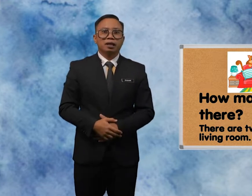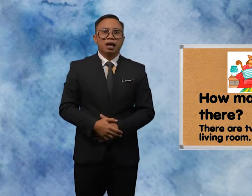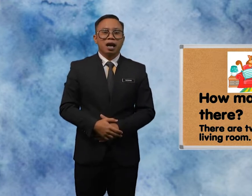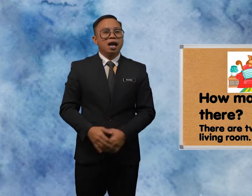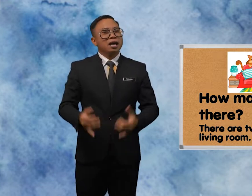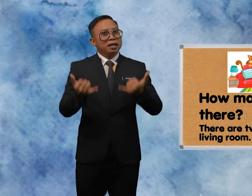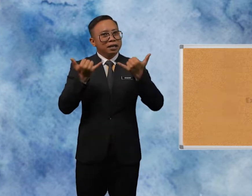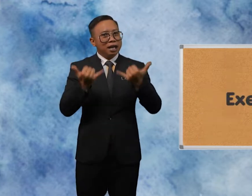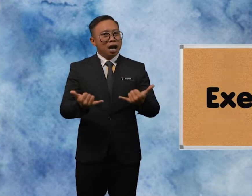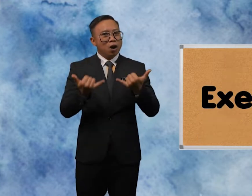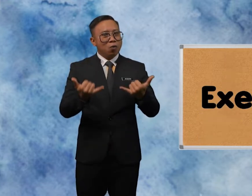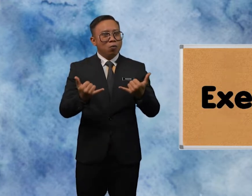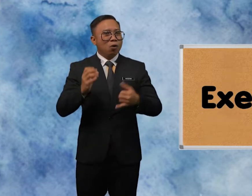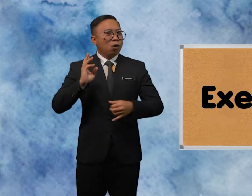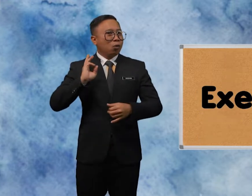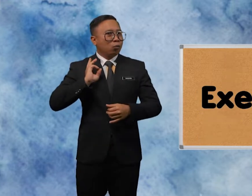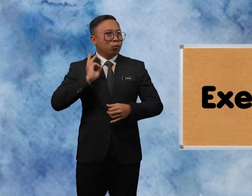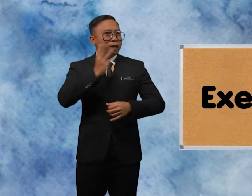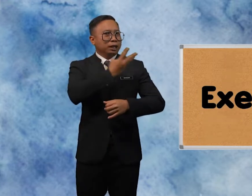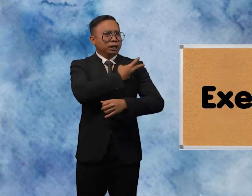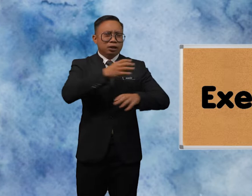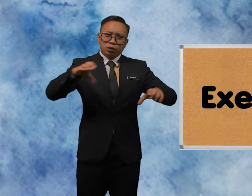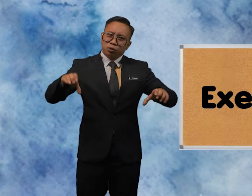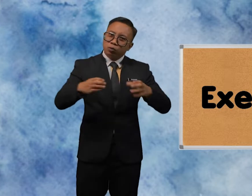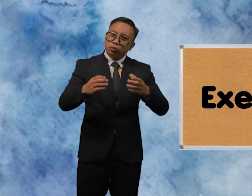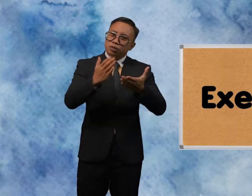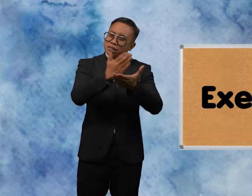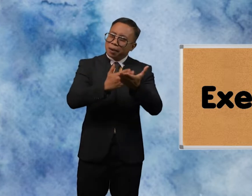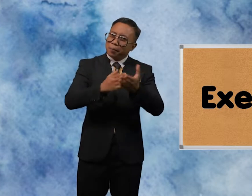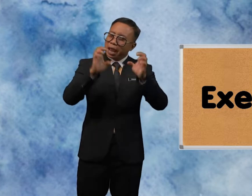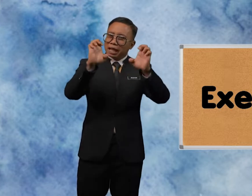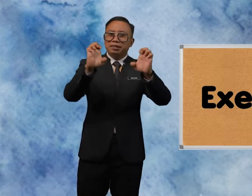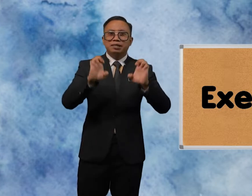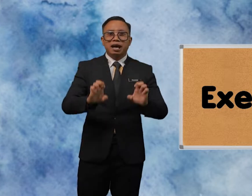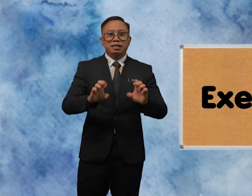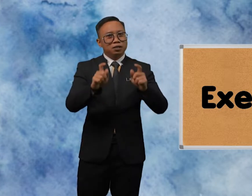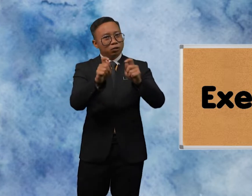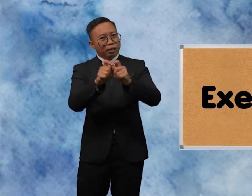Now We Do Some Exercise Together